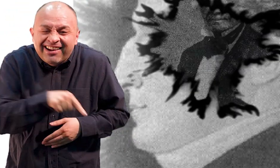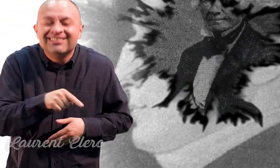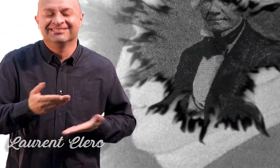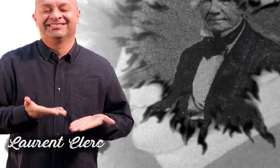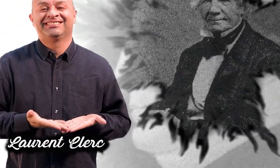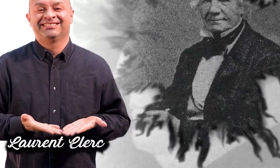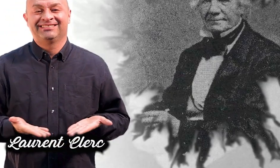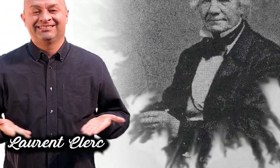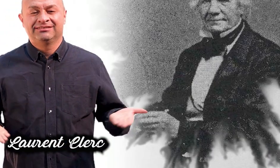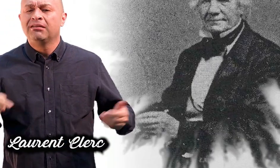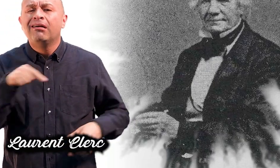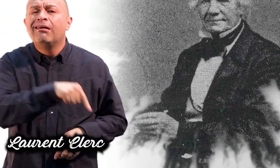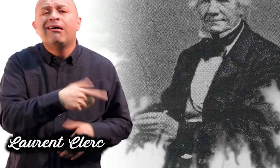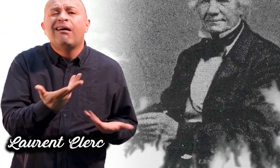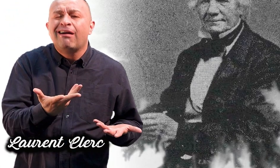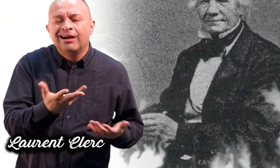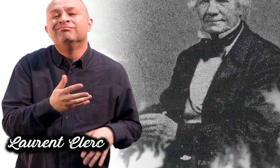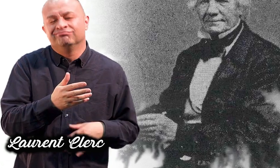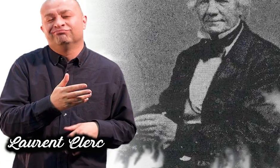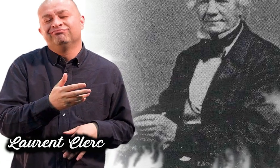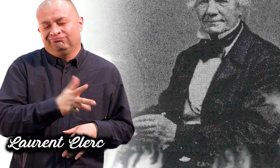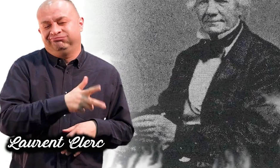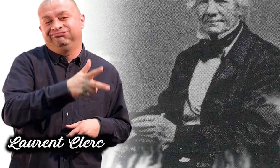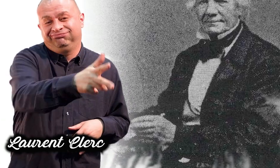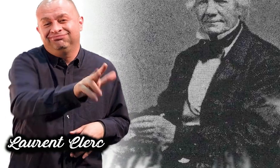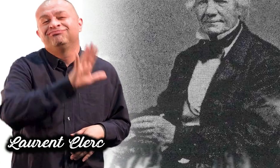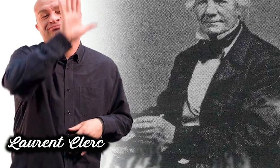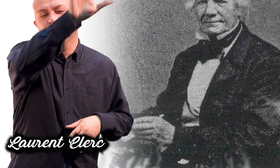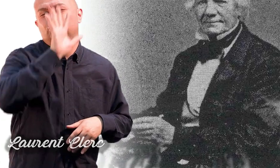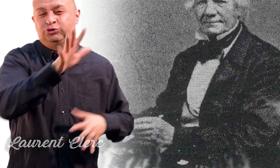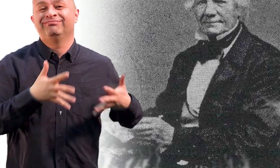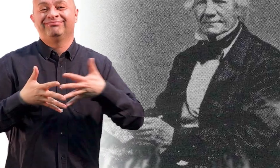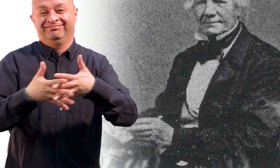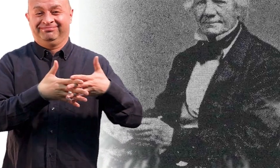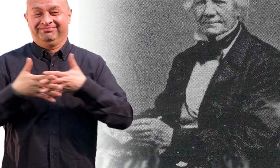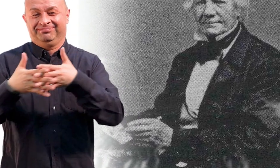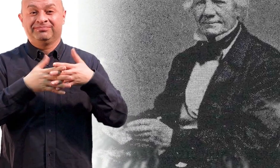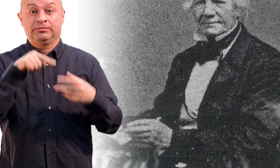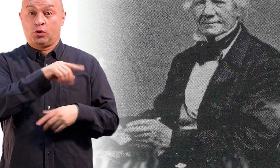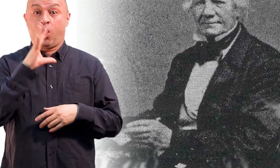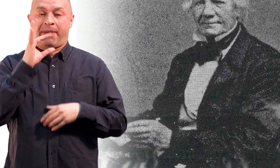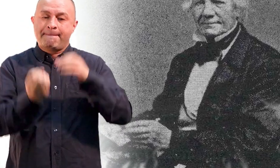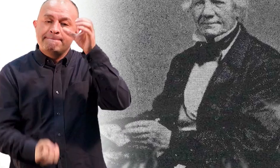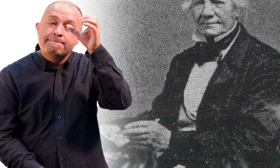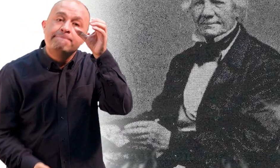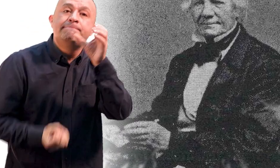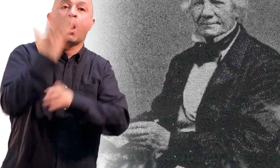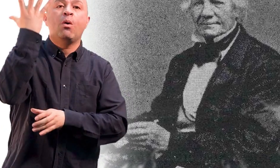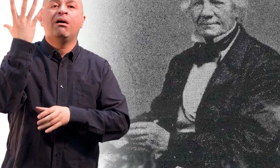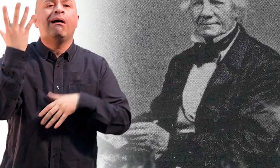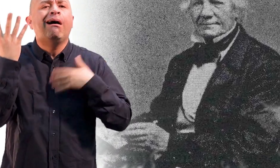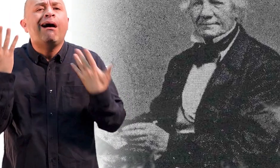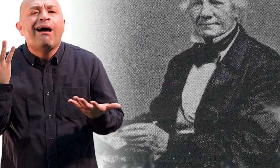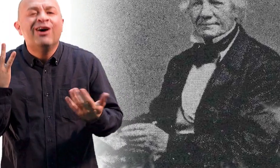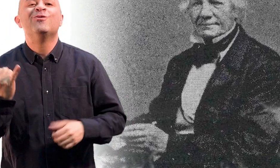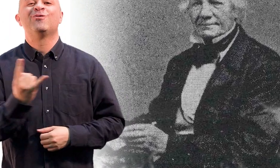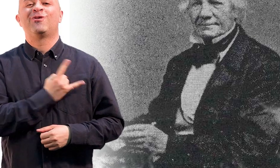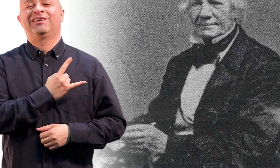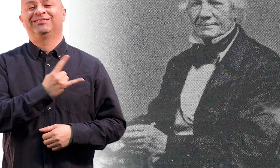a Leclerc, conocido mundialmente por ser aquel que viaja a Estados Unidos y ayuda